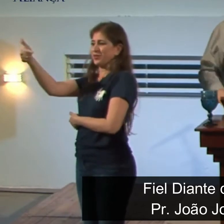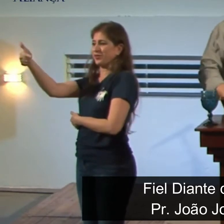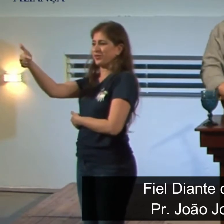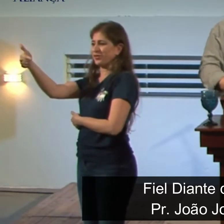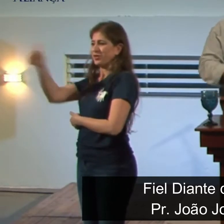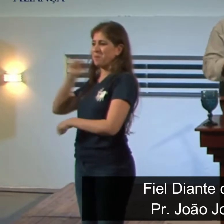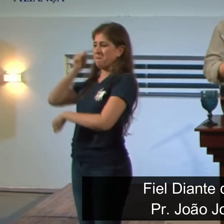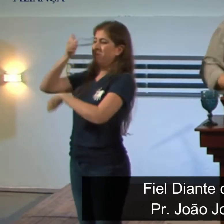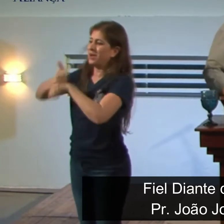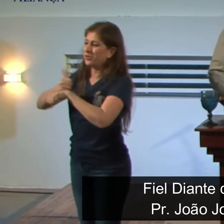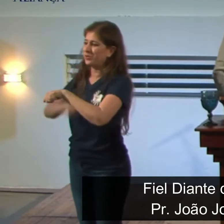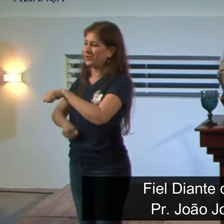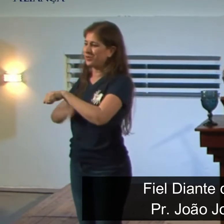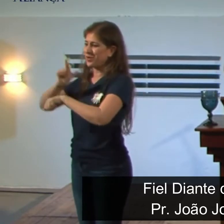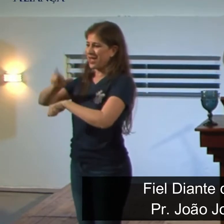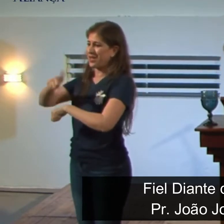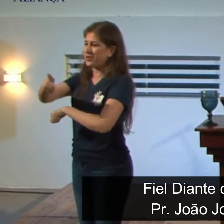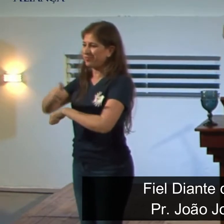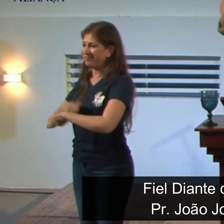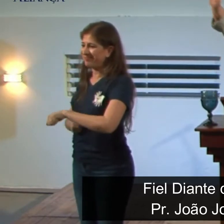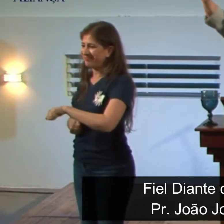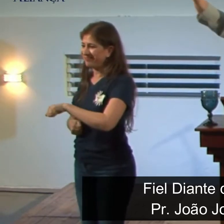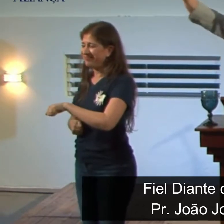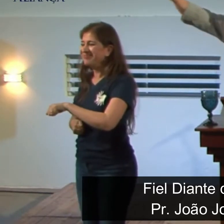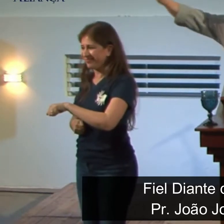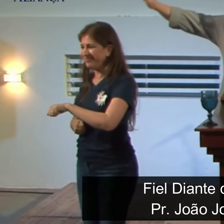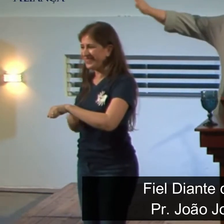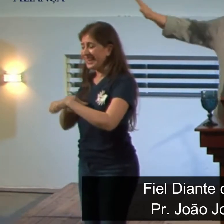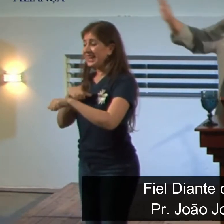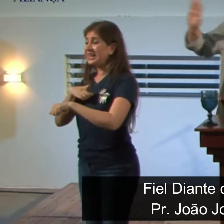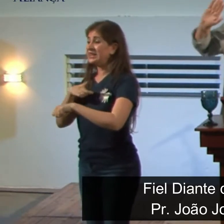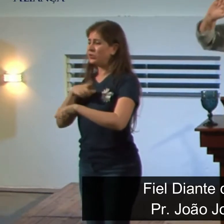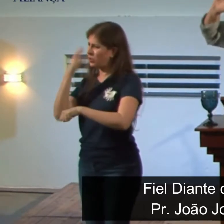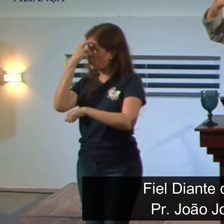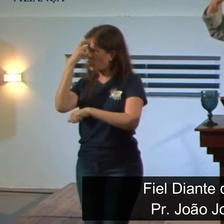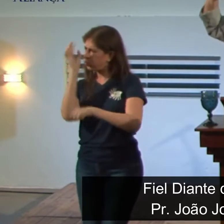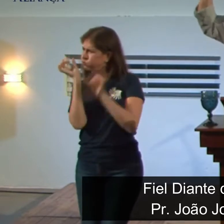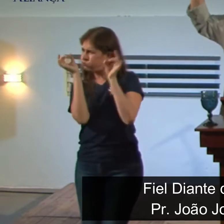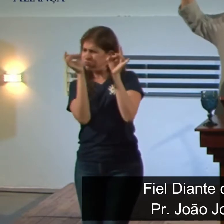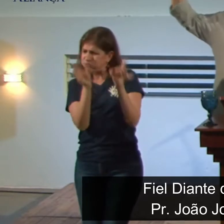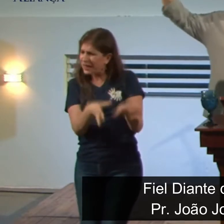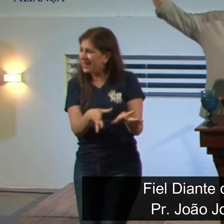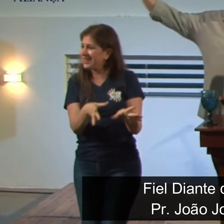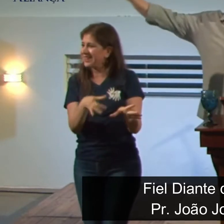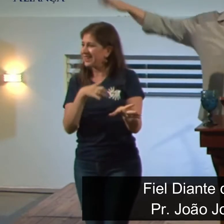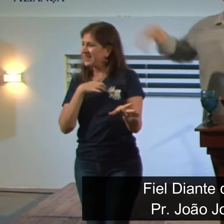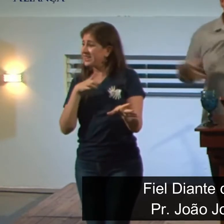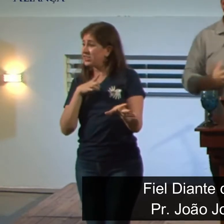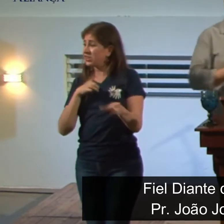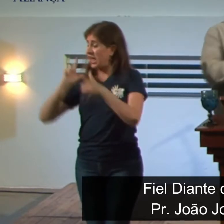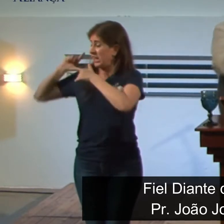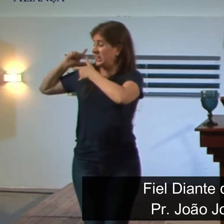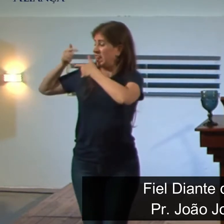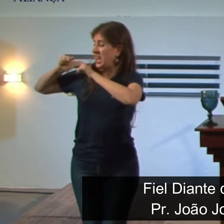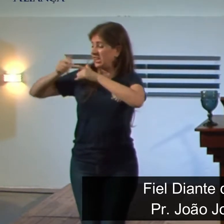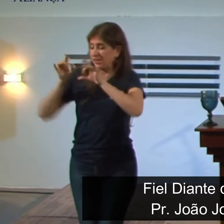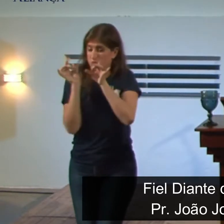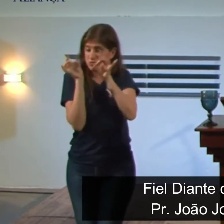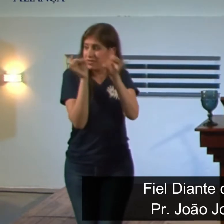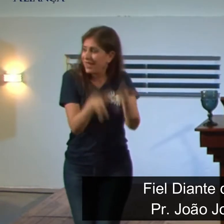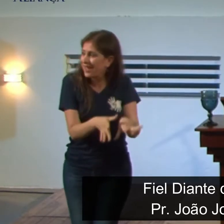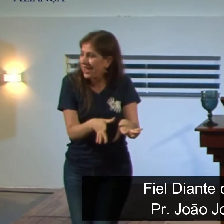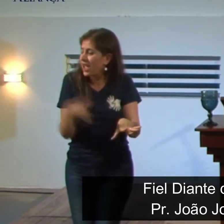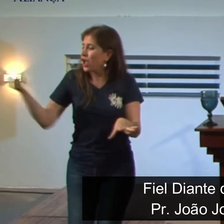Segundo, um novo saber. Abandonar aquela cultura antiga, abandonar aquela tradição antiga por uma nova